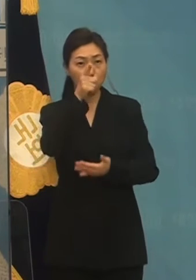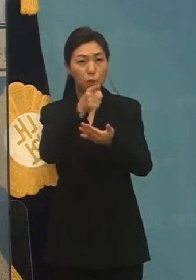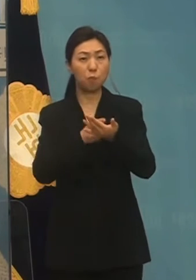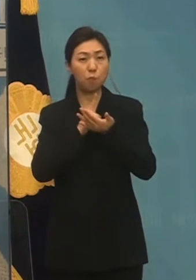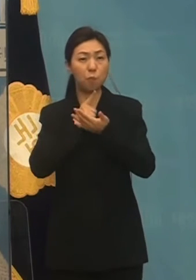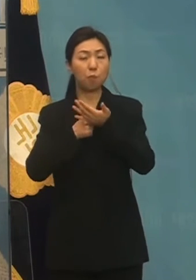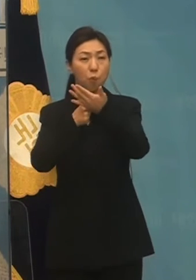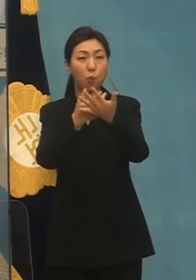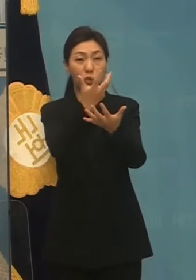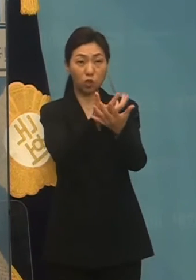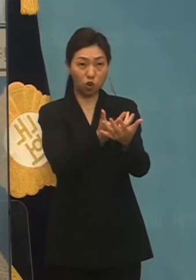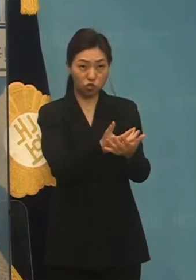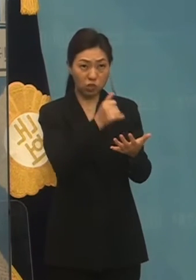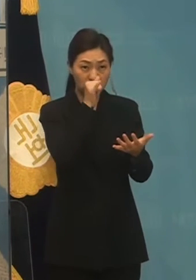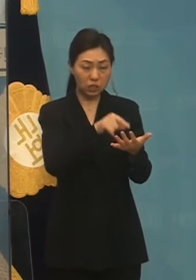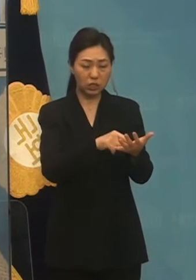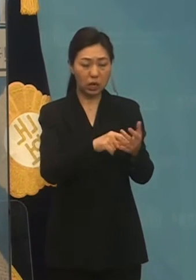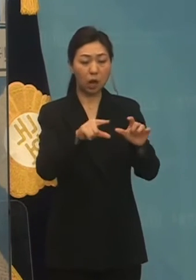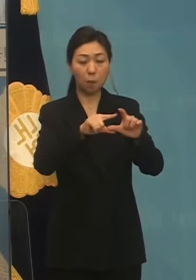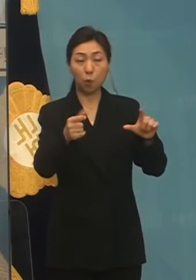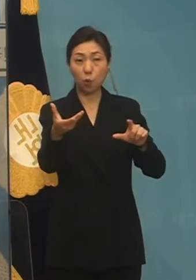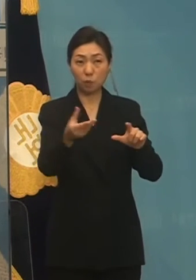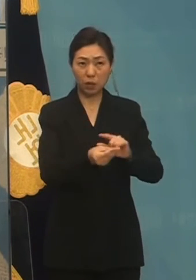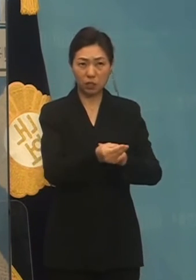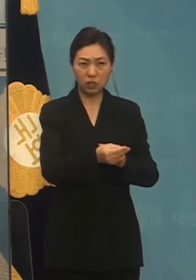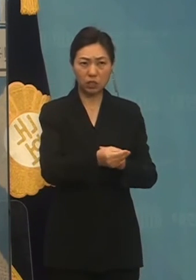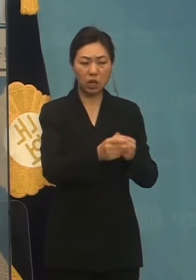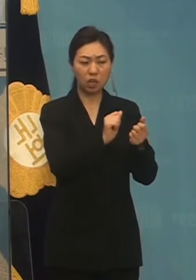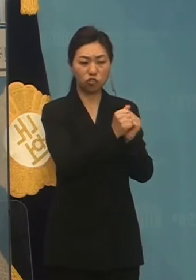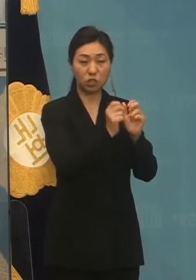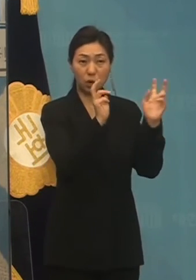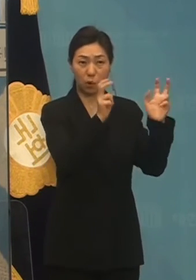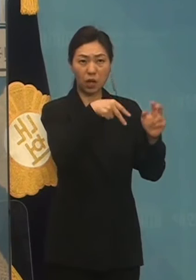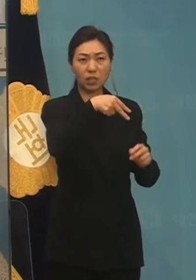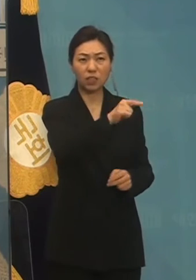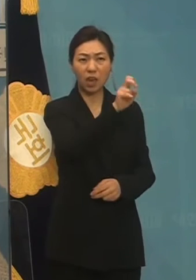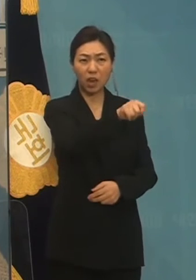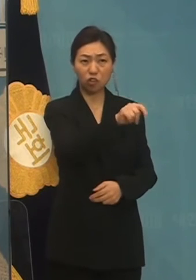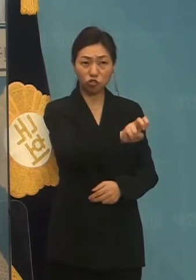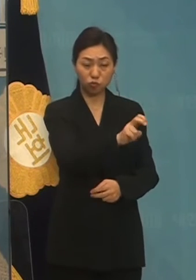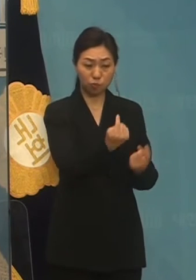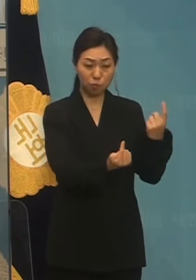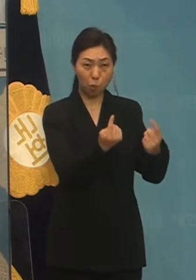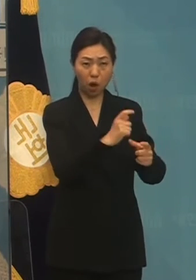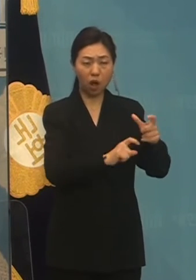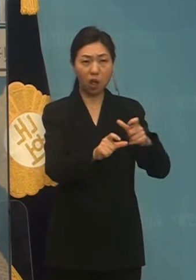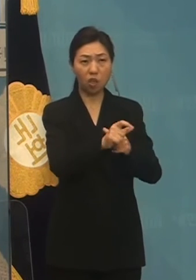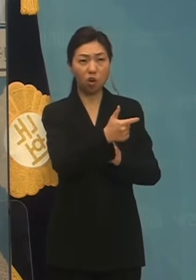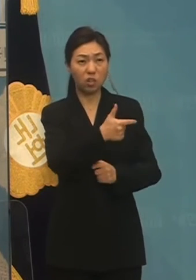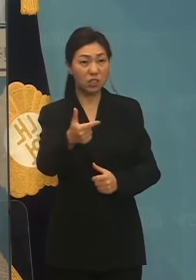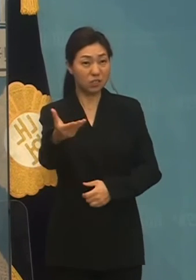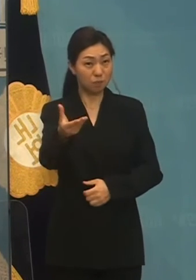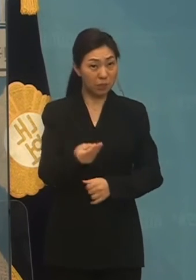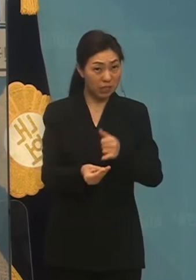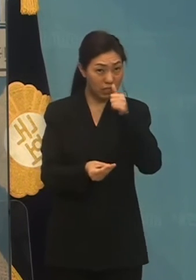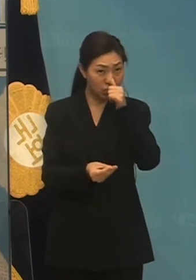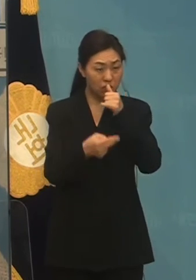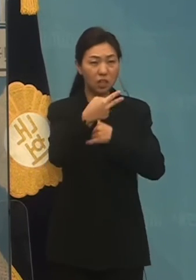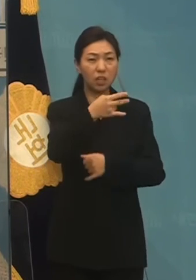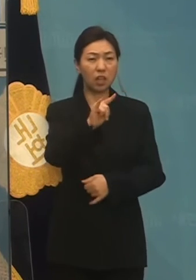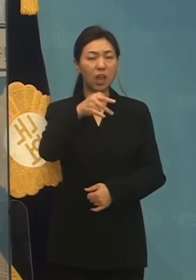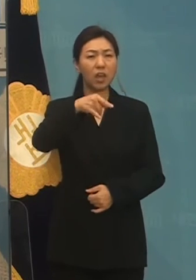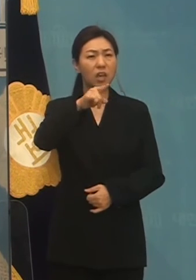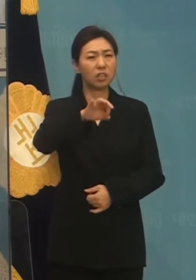일반 대출 건 중에서 주식회사 세운 건보다 액수가 큰 사업인 대장동 관련 대출에 대해서는